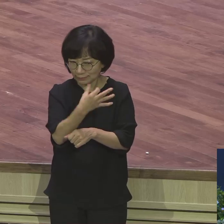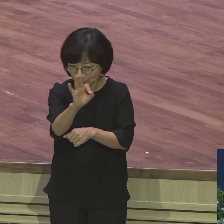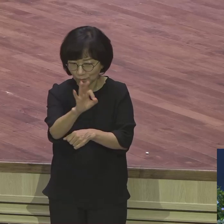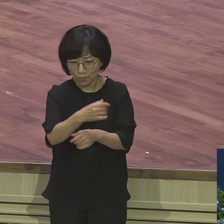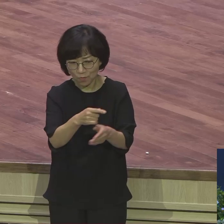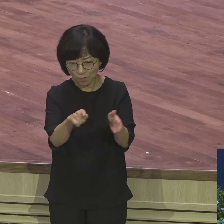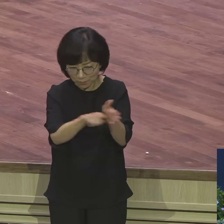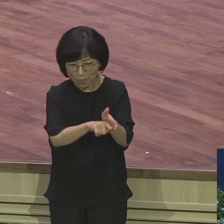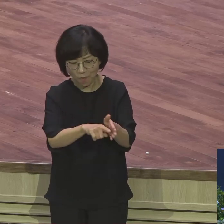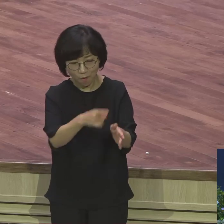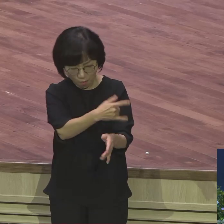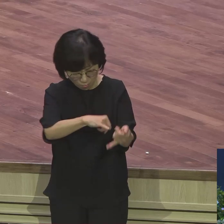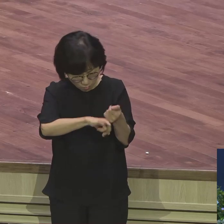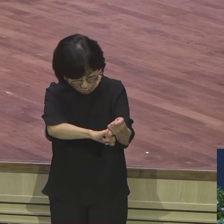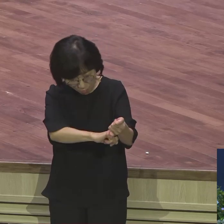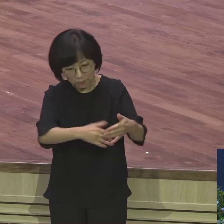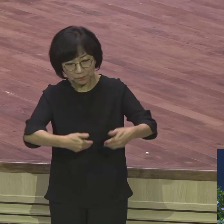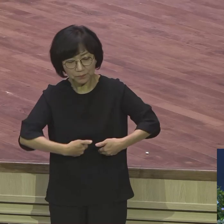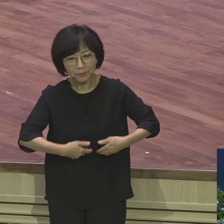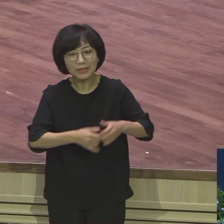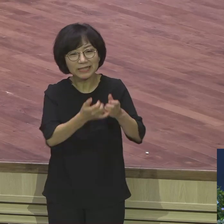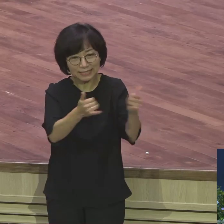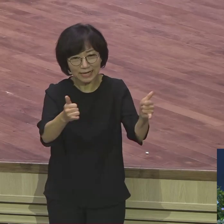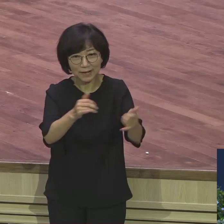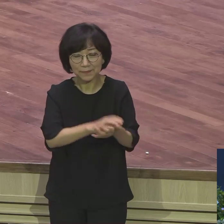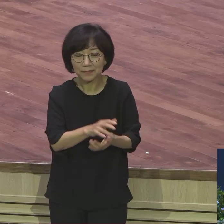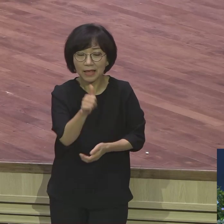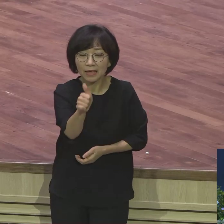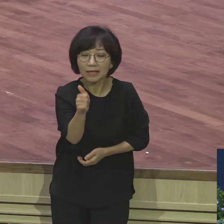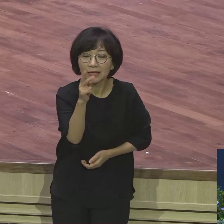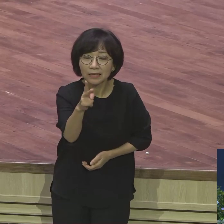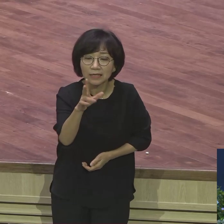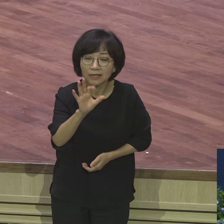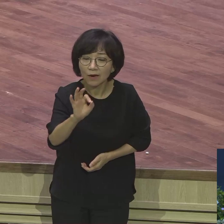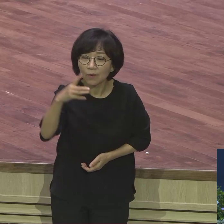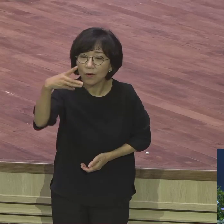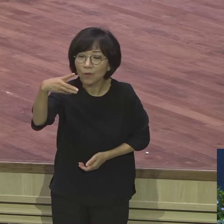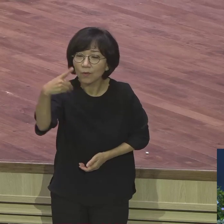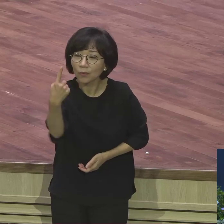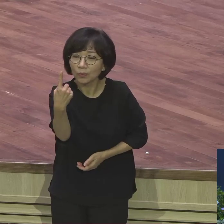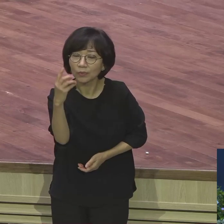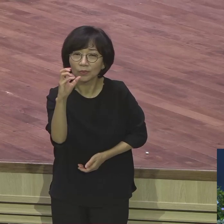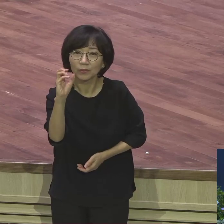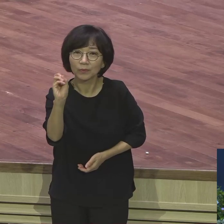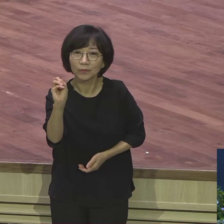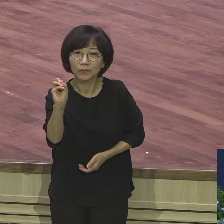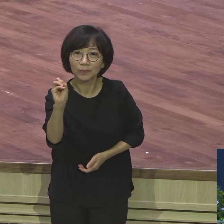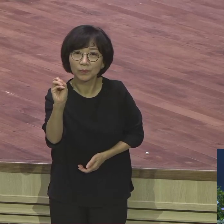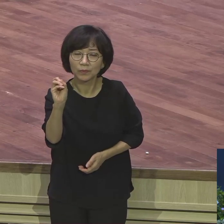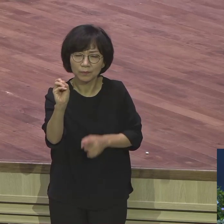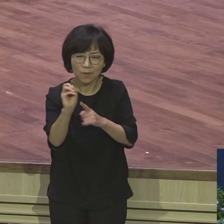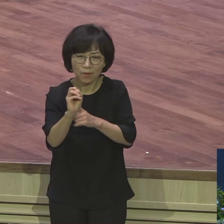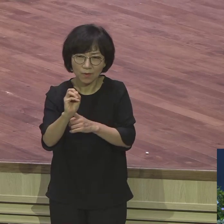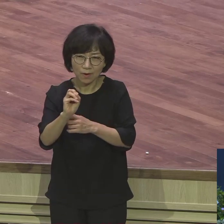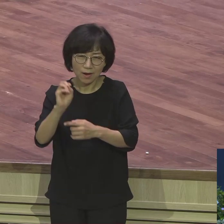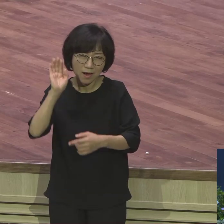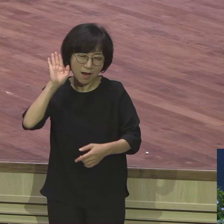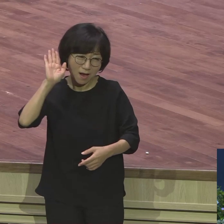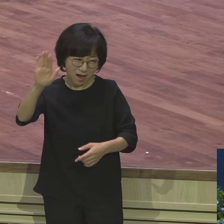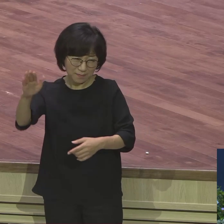형통하다 이 말은 이분이 말로 찰레아허 찰레아허는 뭐예요 돌진하다 돌진하다